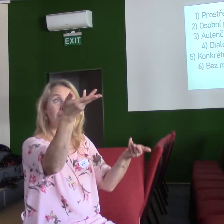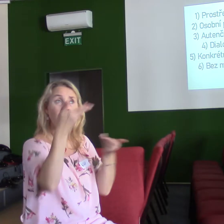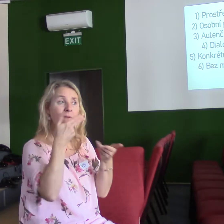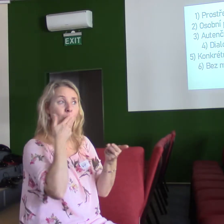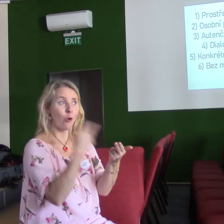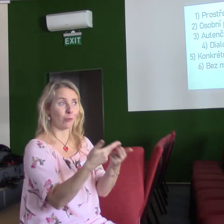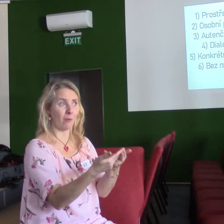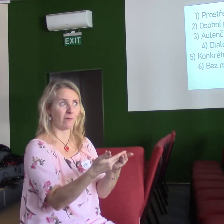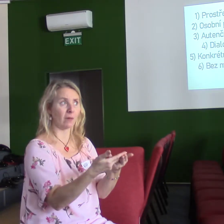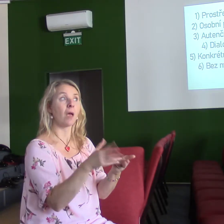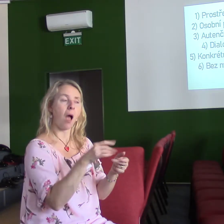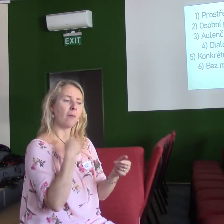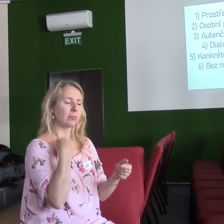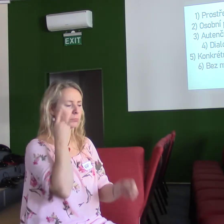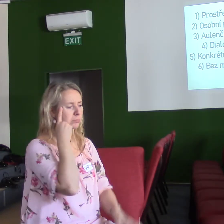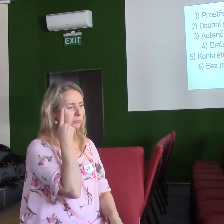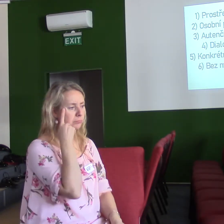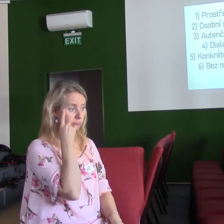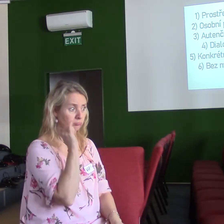přijatelné, srozumitelné, které natchnou.